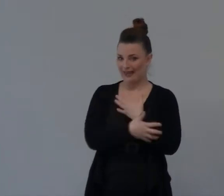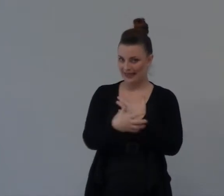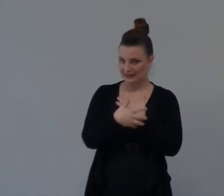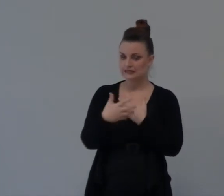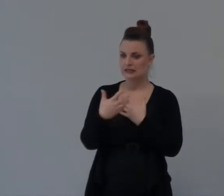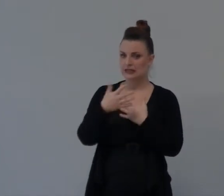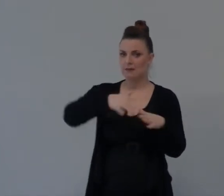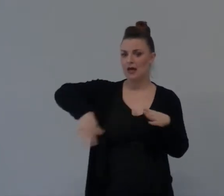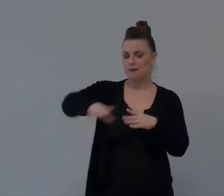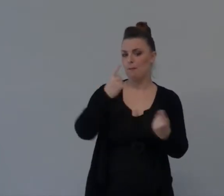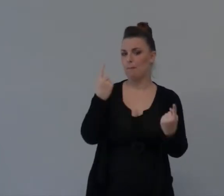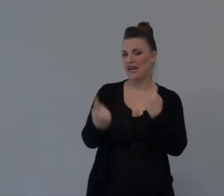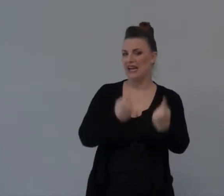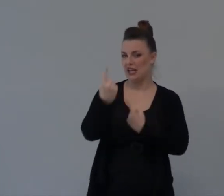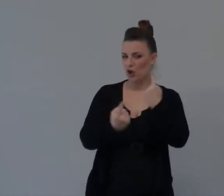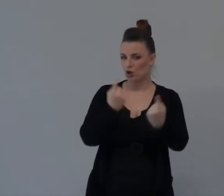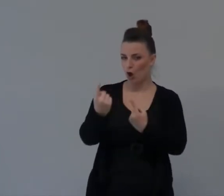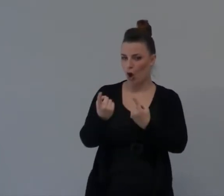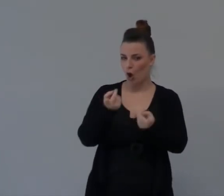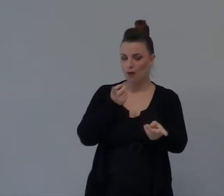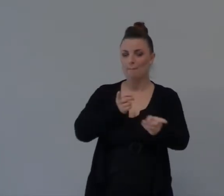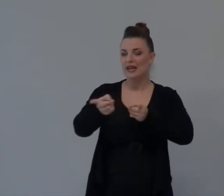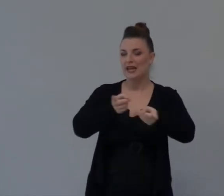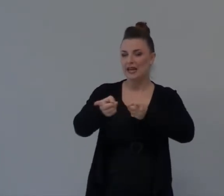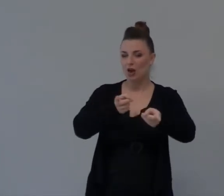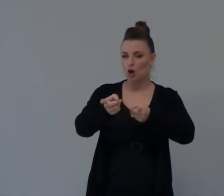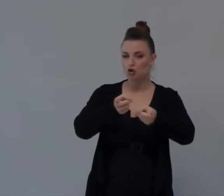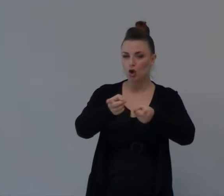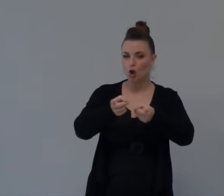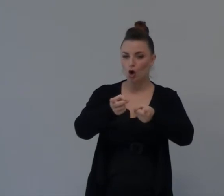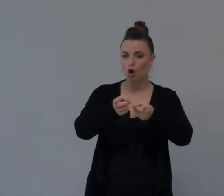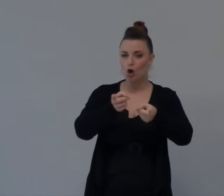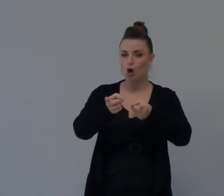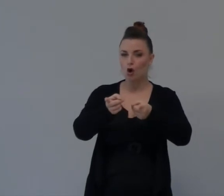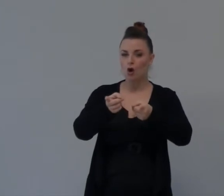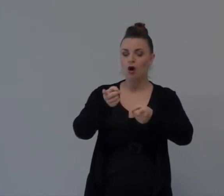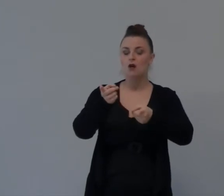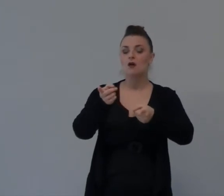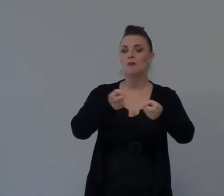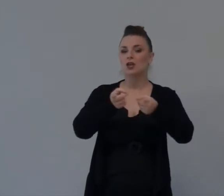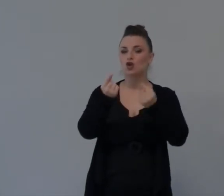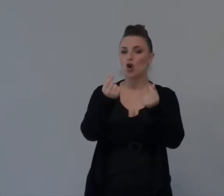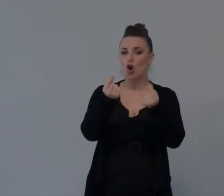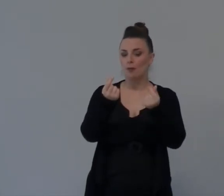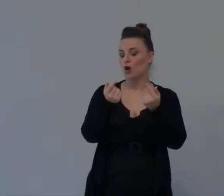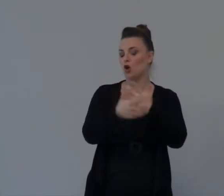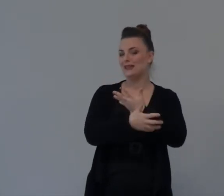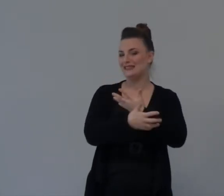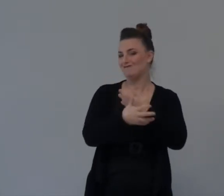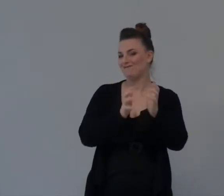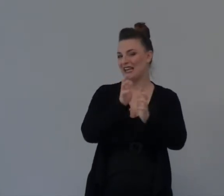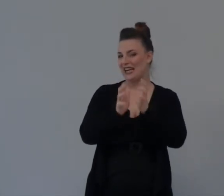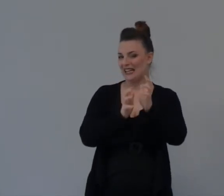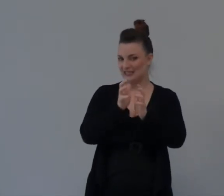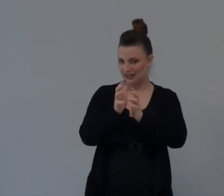Vi ricordate Che l'Imelec Era scappato Da Da Bedlemme Per andare a Moab Perché Era